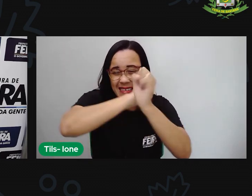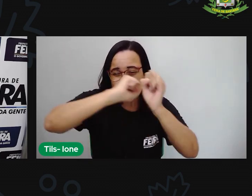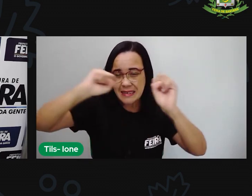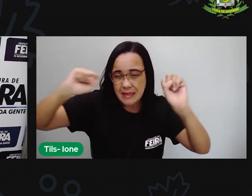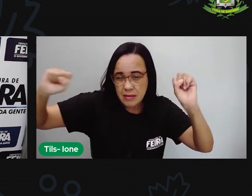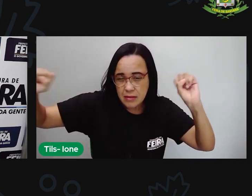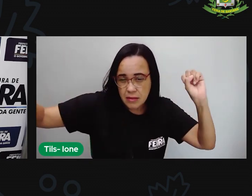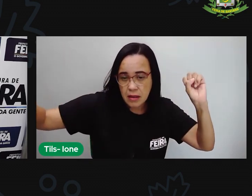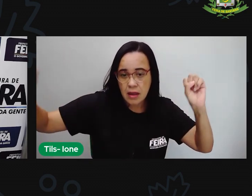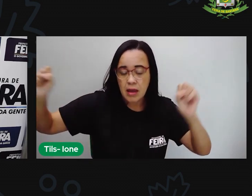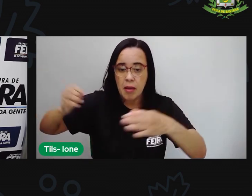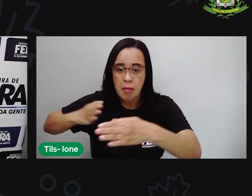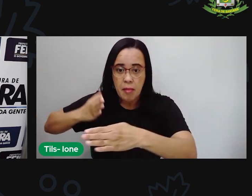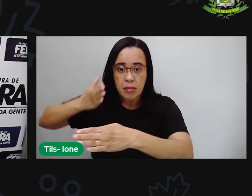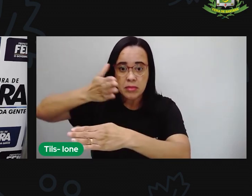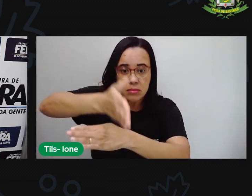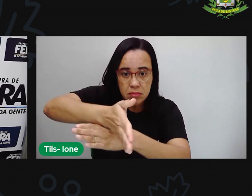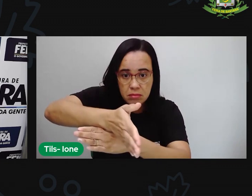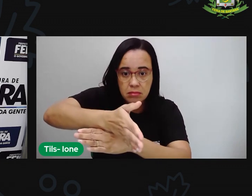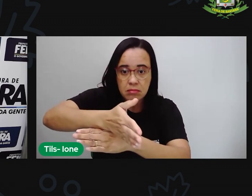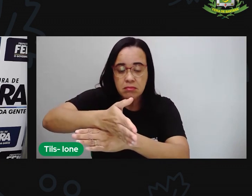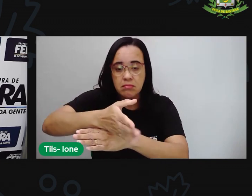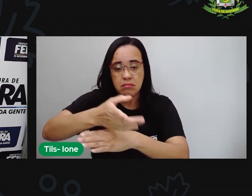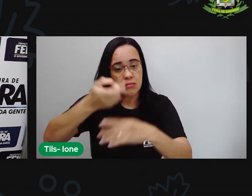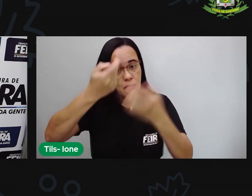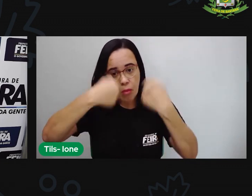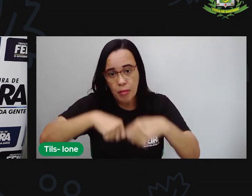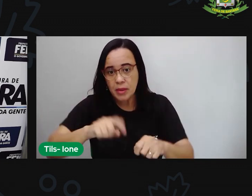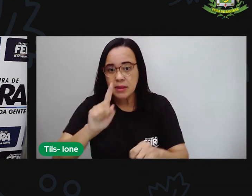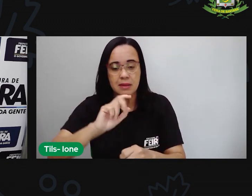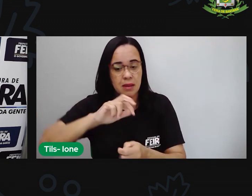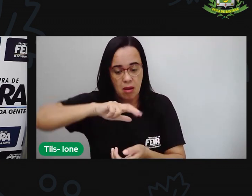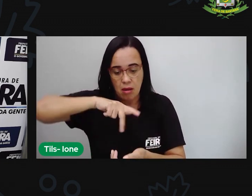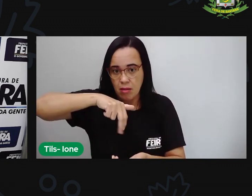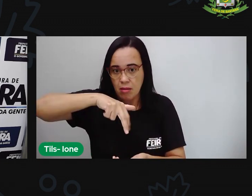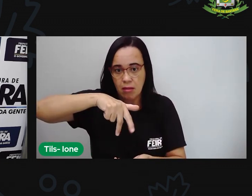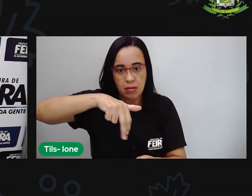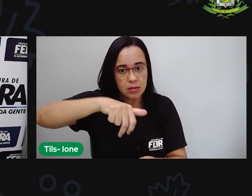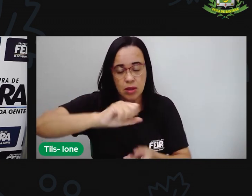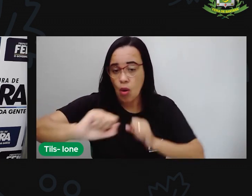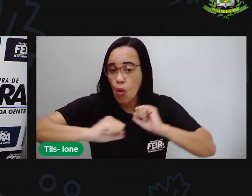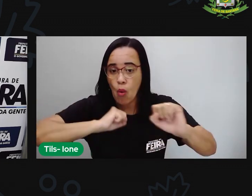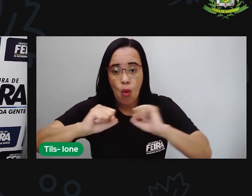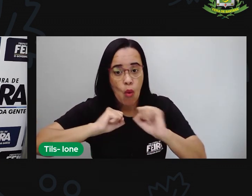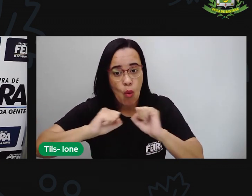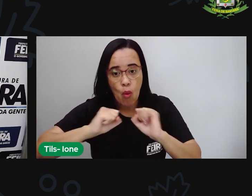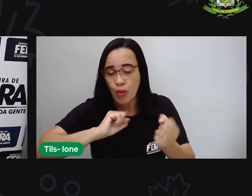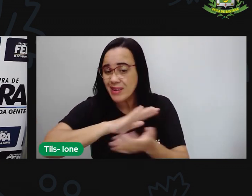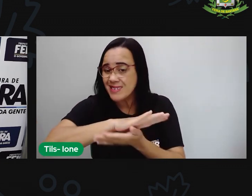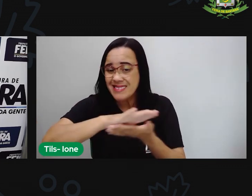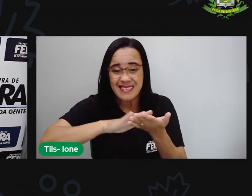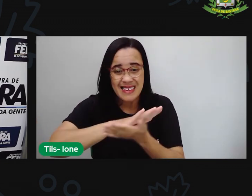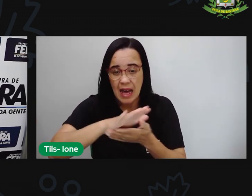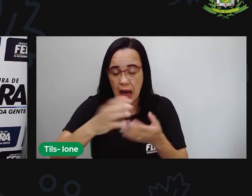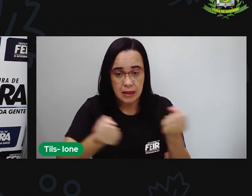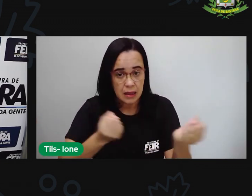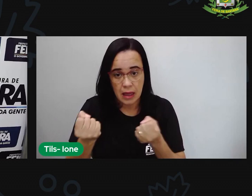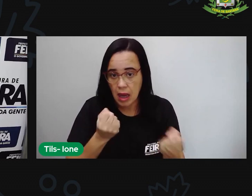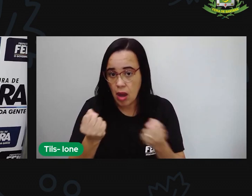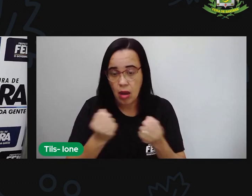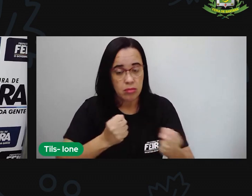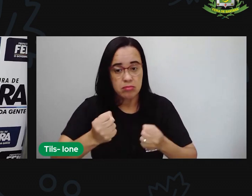entrar nessa floresta, ela não precisava caminhar, correr ou andar de carro. Não